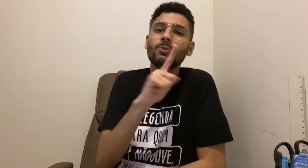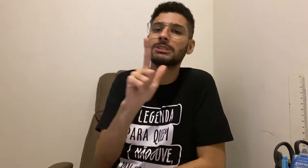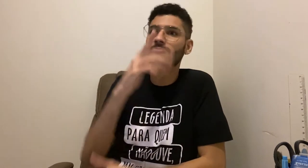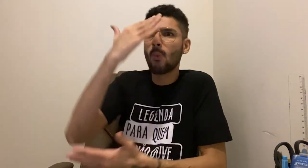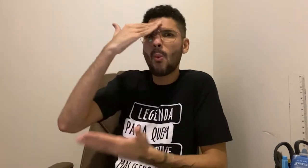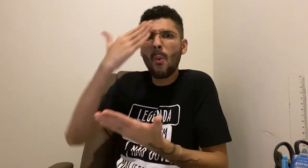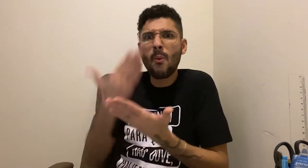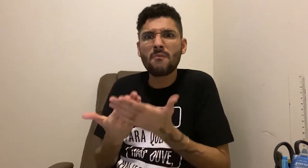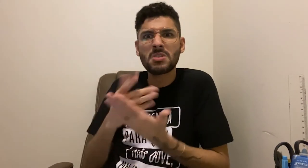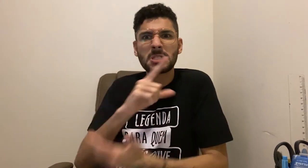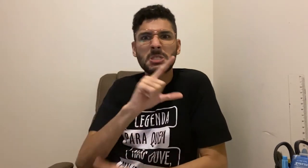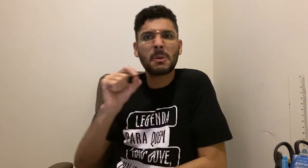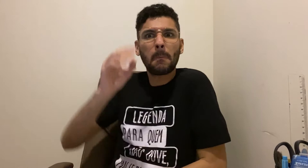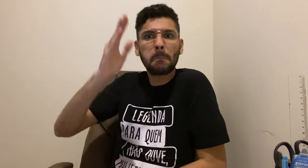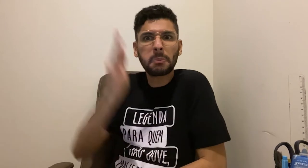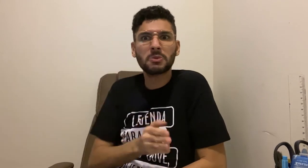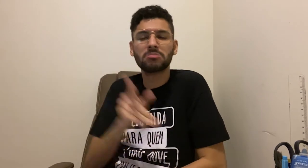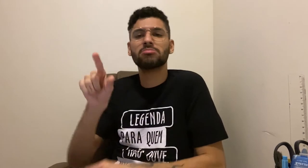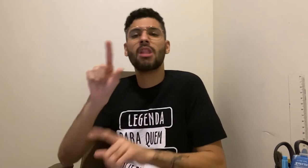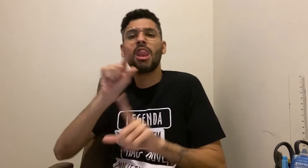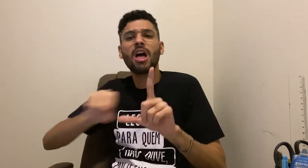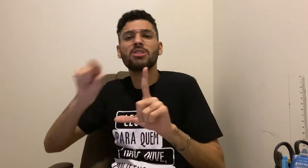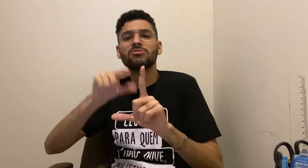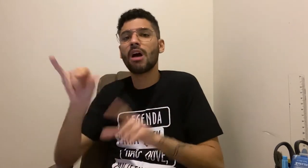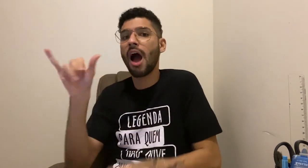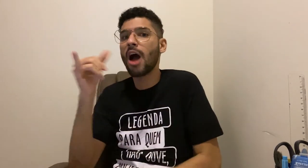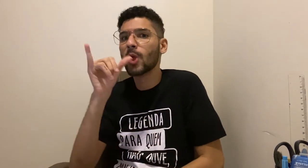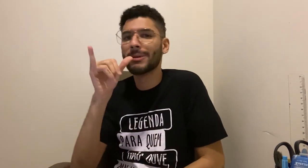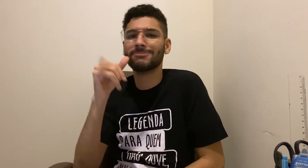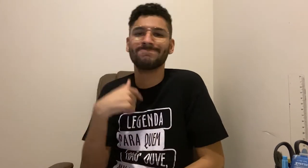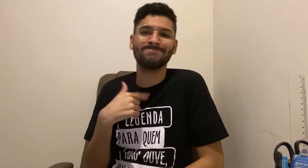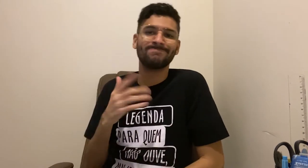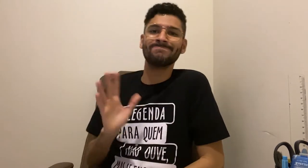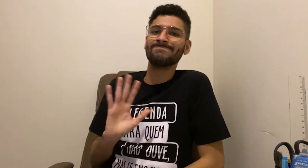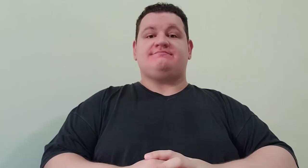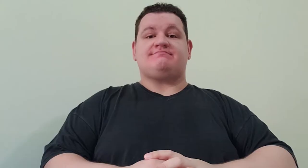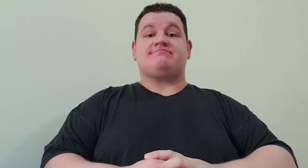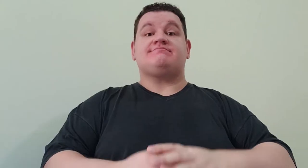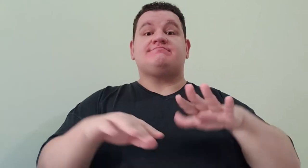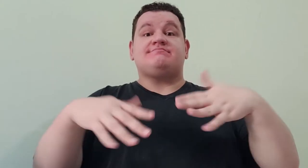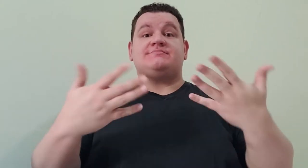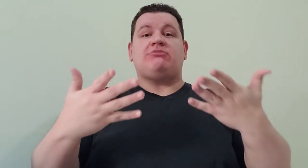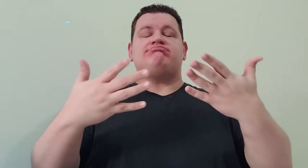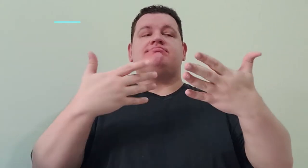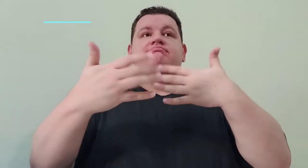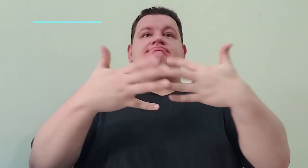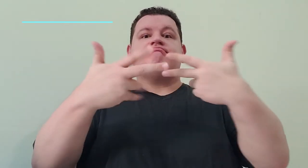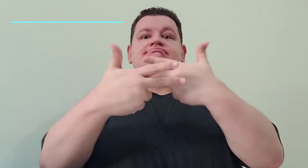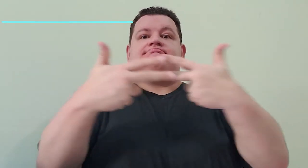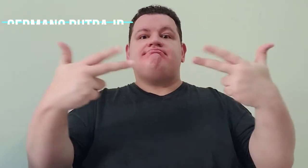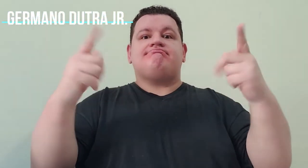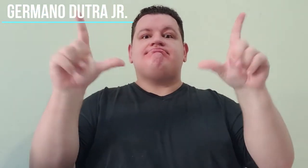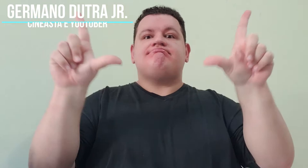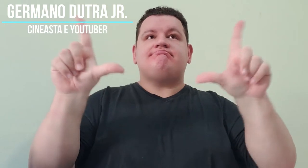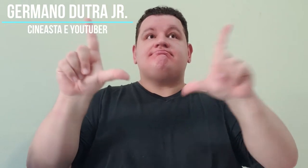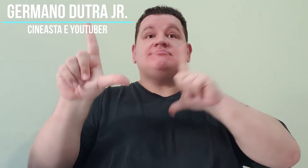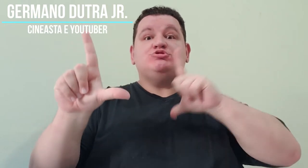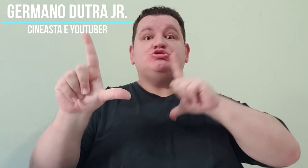totalmente no que a legenda automática transmite. Germano. Bom, nos diferentes